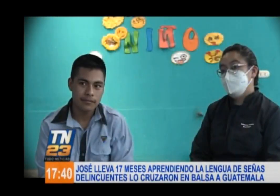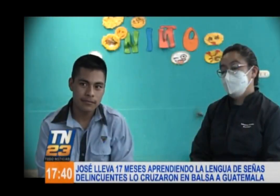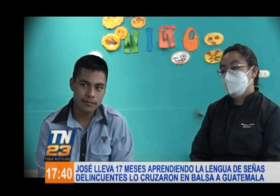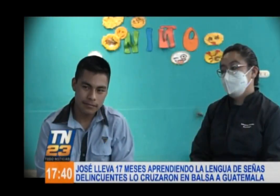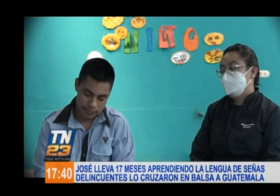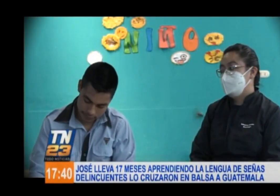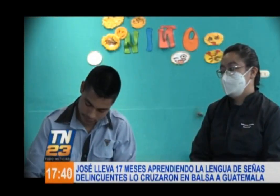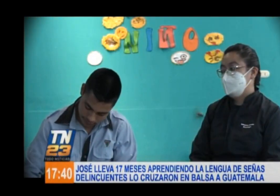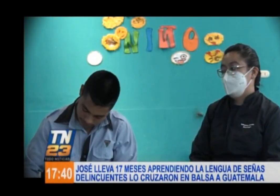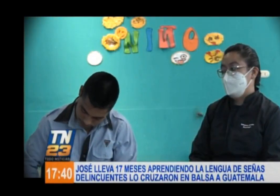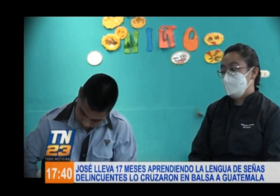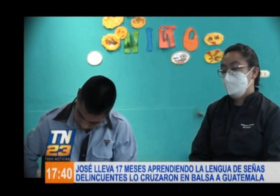entablar una conversación con él.